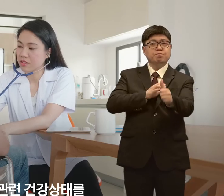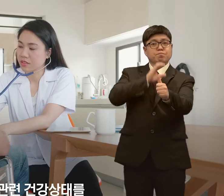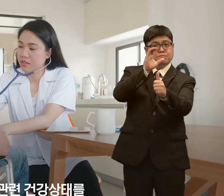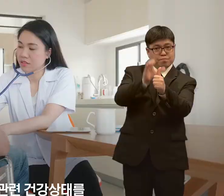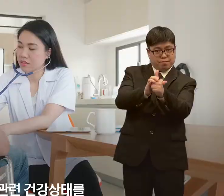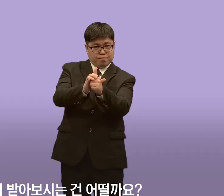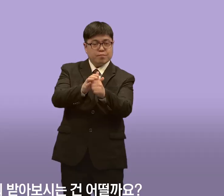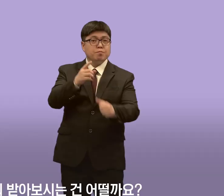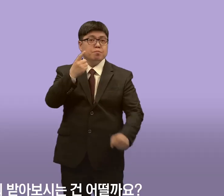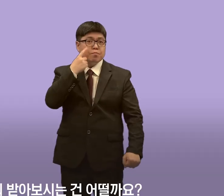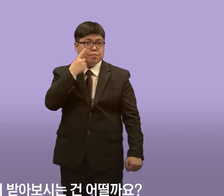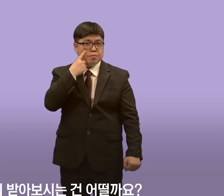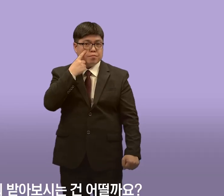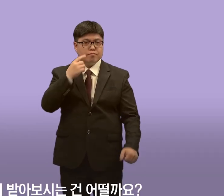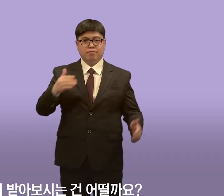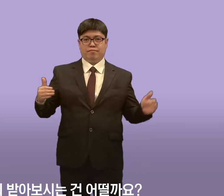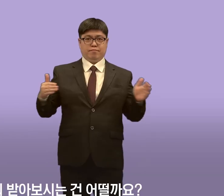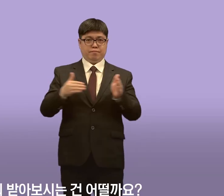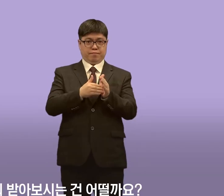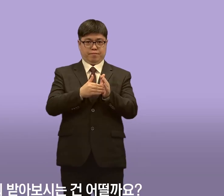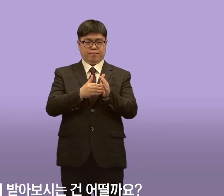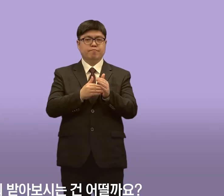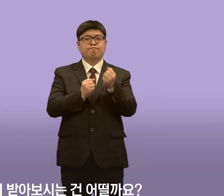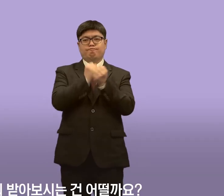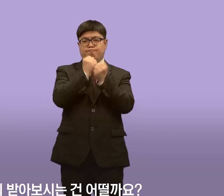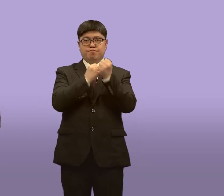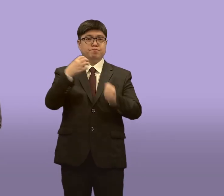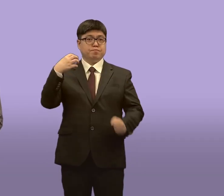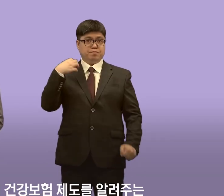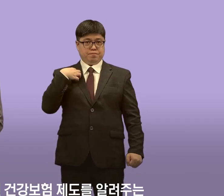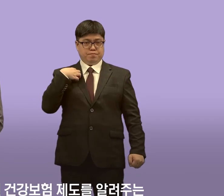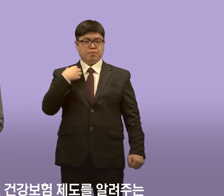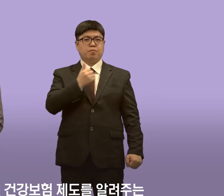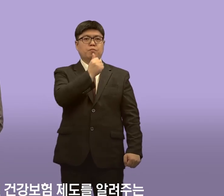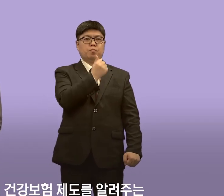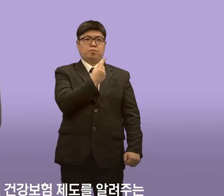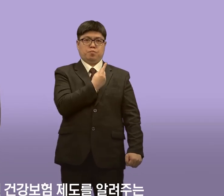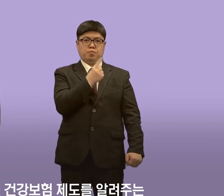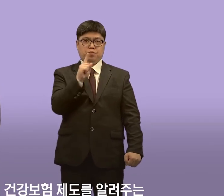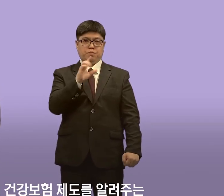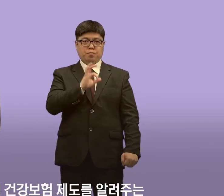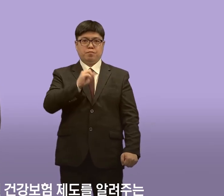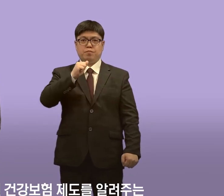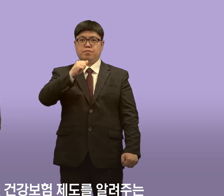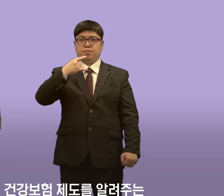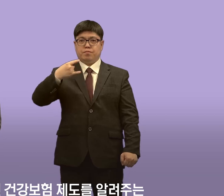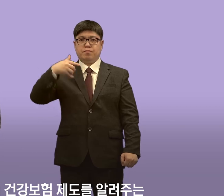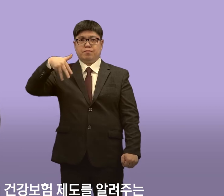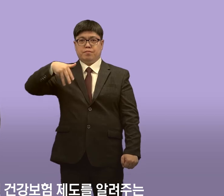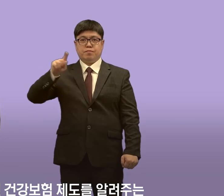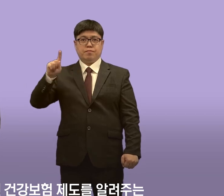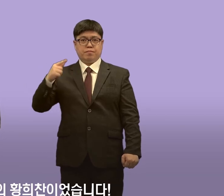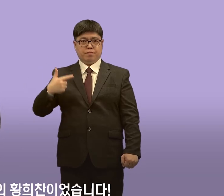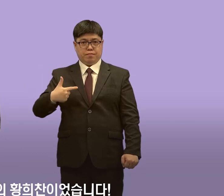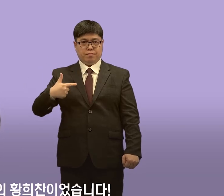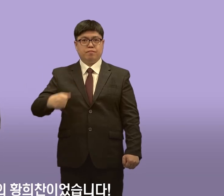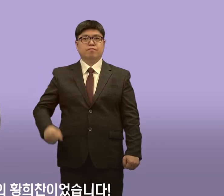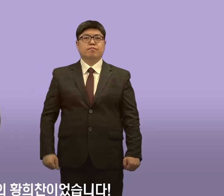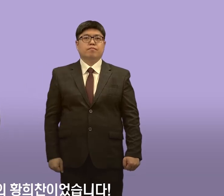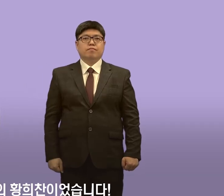건강 상태를 지속적으로 관리받아보시는 건 어떨까요? 지금까지 숨겨진 건강보험 제도를 알려주는